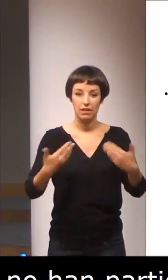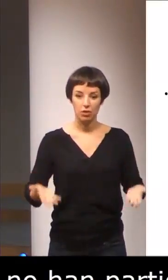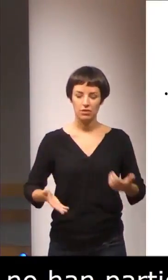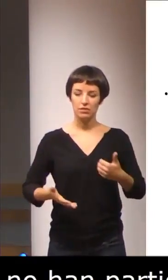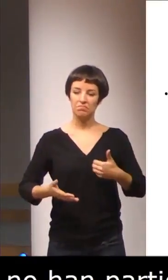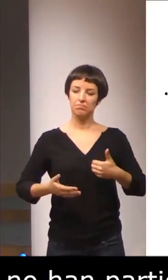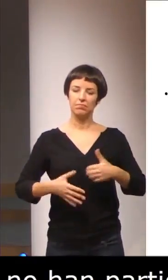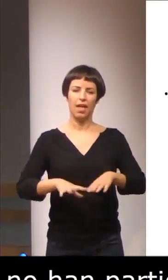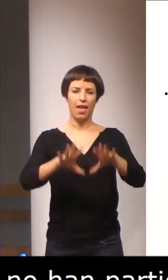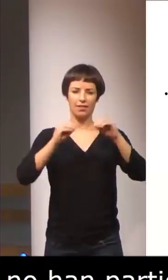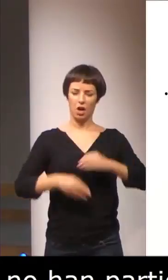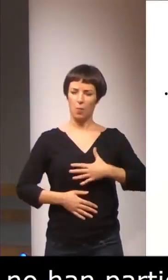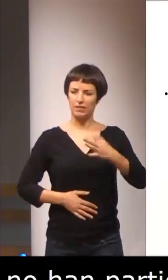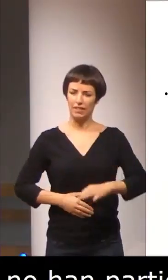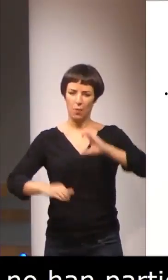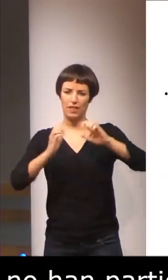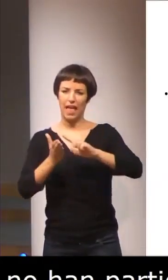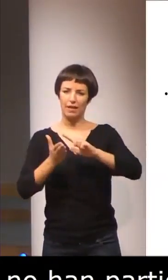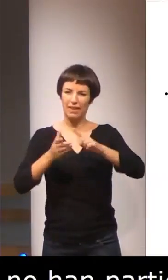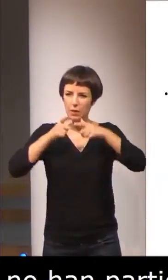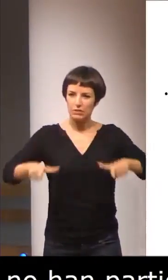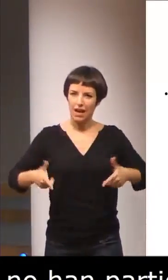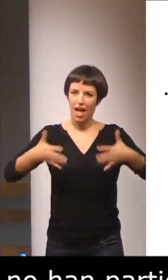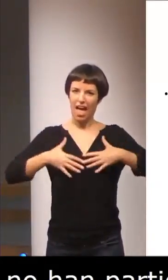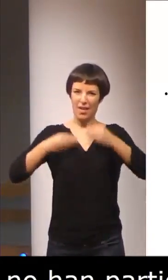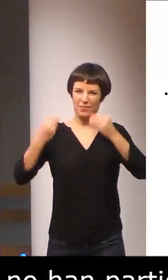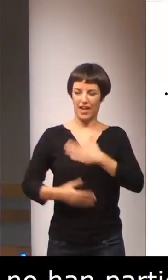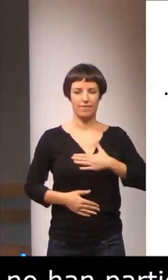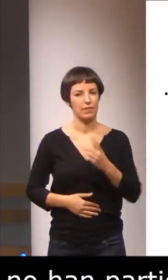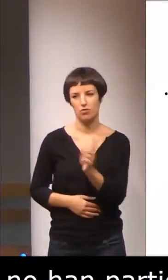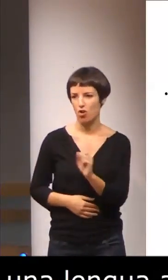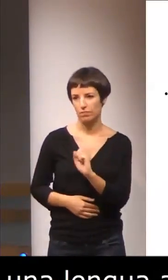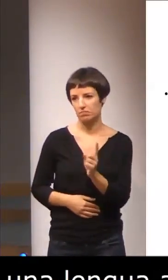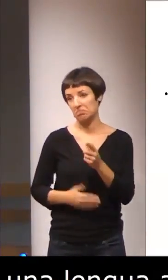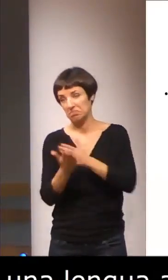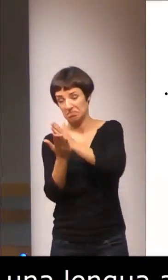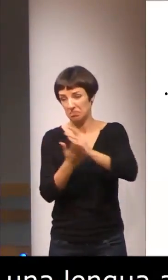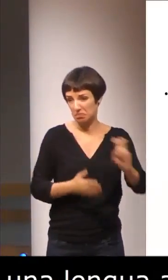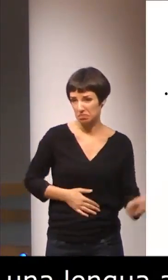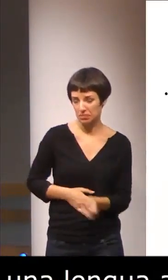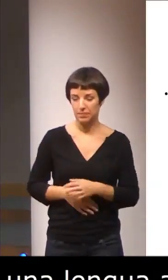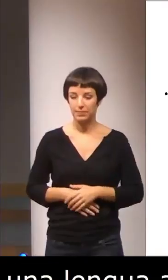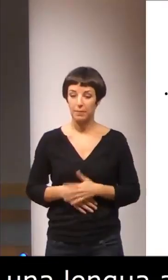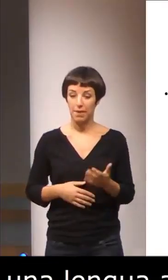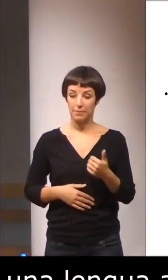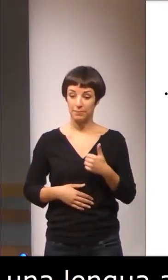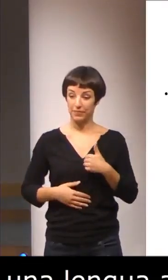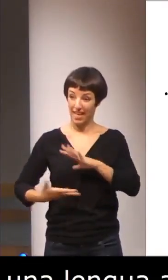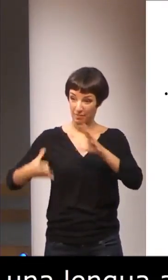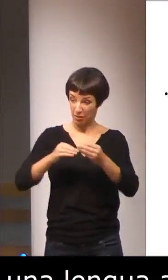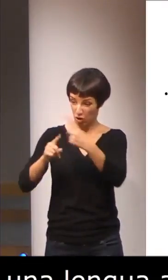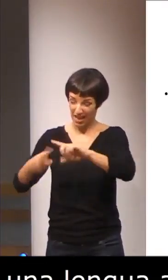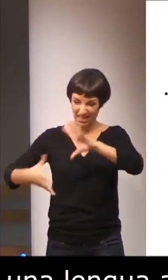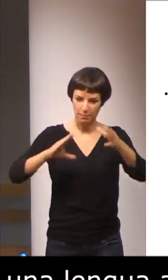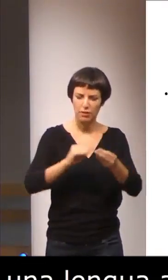lingüística no es satisfactoria. ¿Qué objetivo persigue este instrumento? ¿Qué son los comportamientos